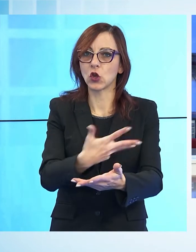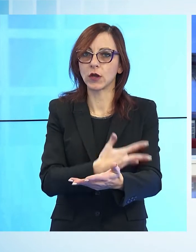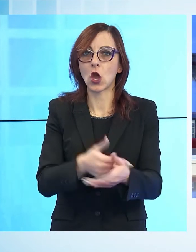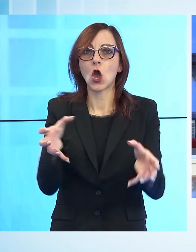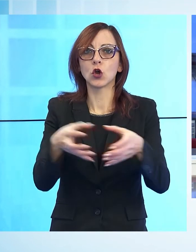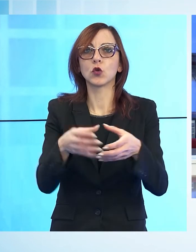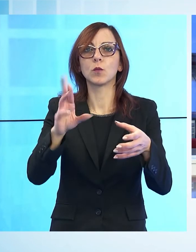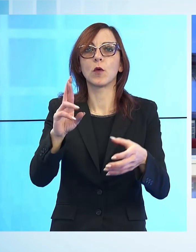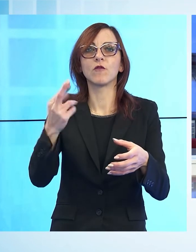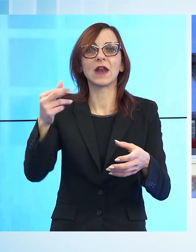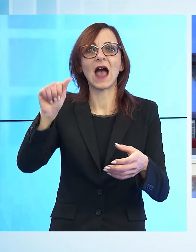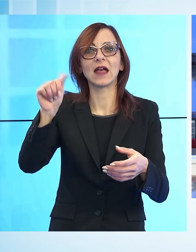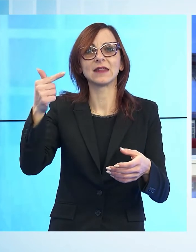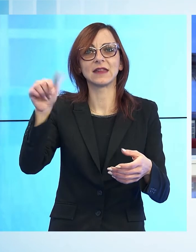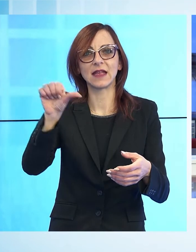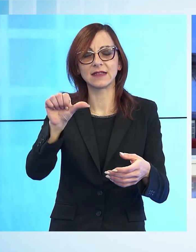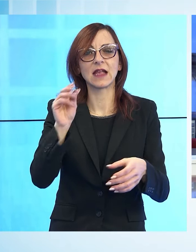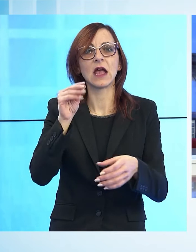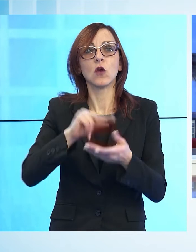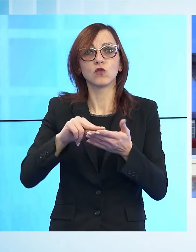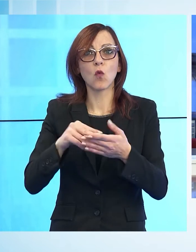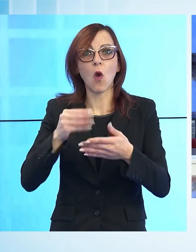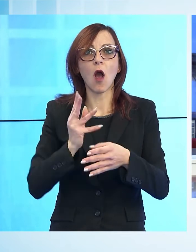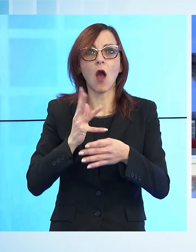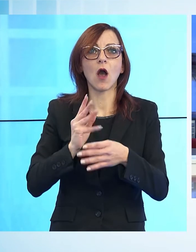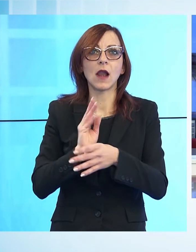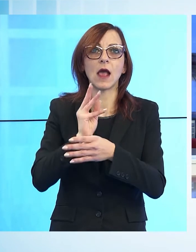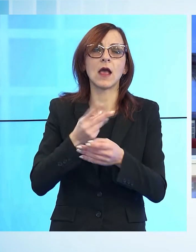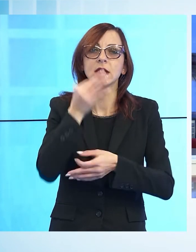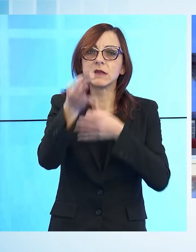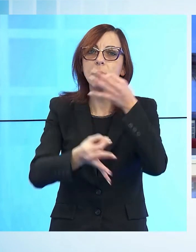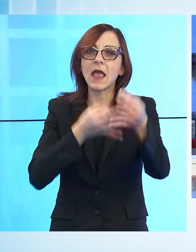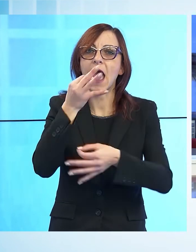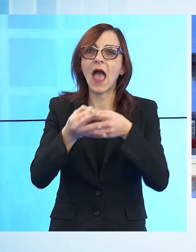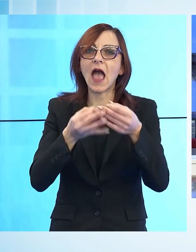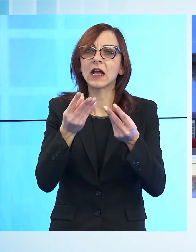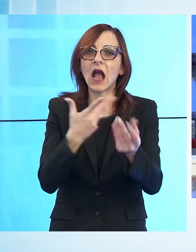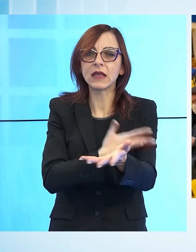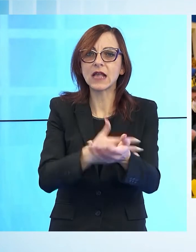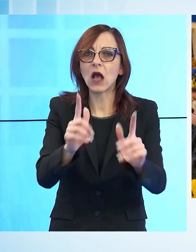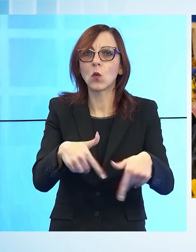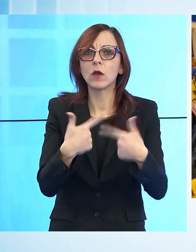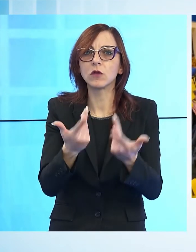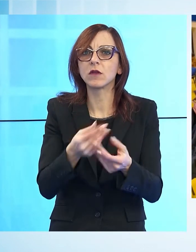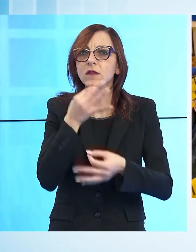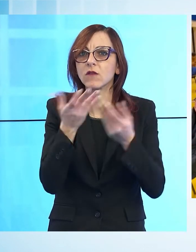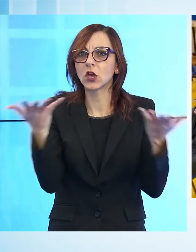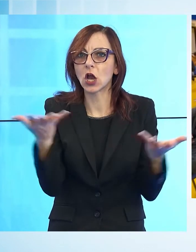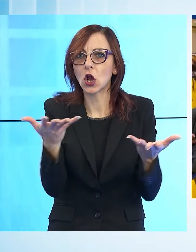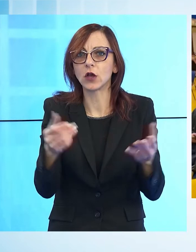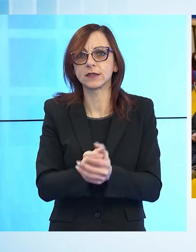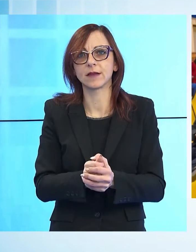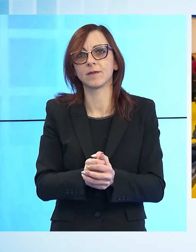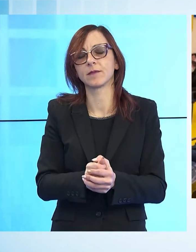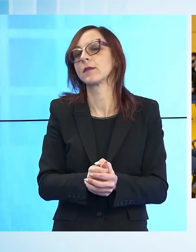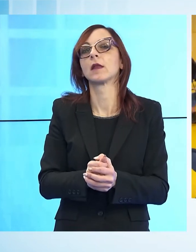Fratres è entrato nelle scuole spiegando ai ragazzi di cosa si tratta. Educare i ragazzi anche a